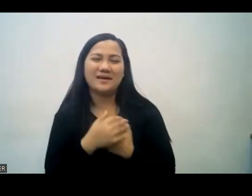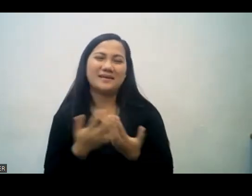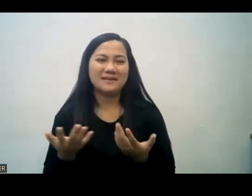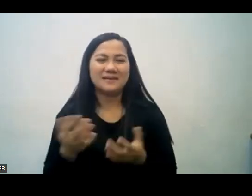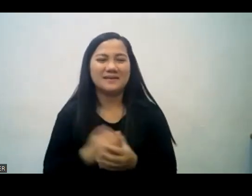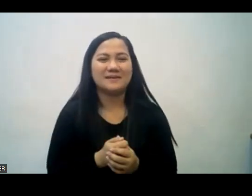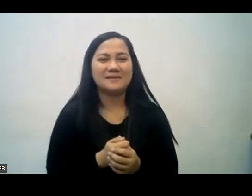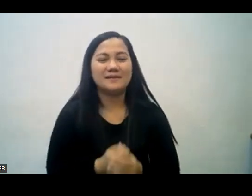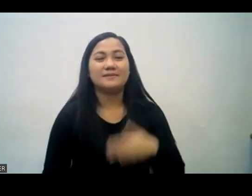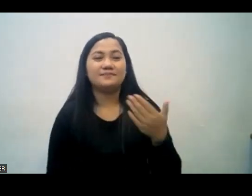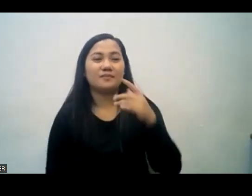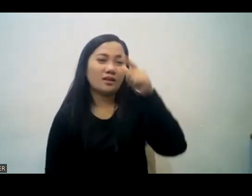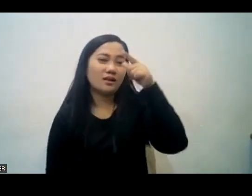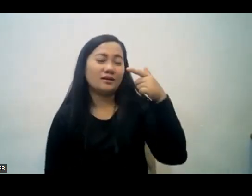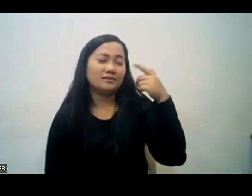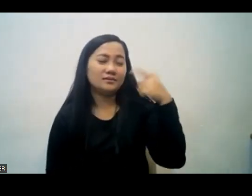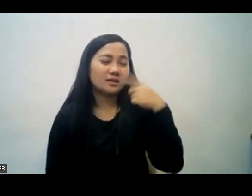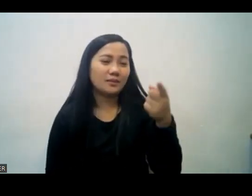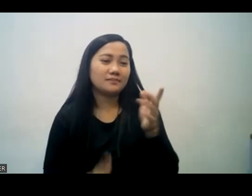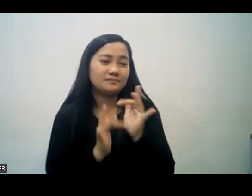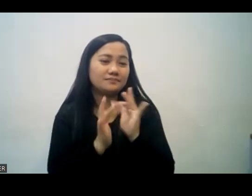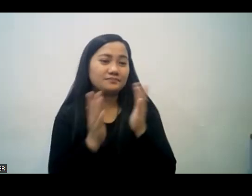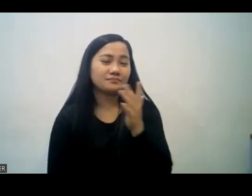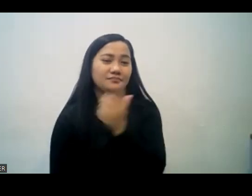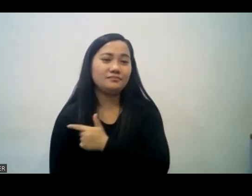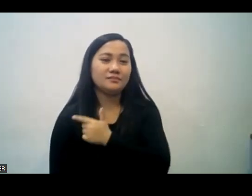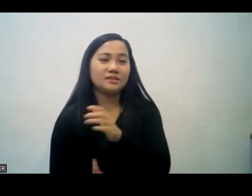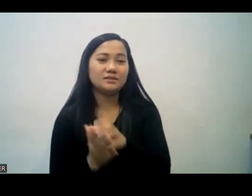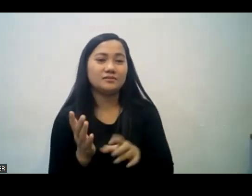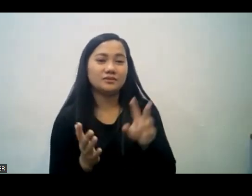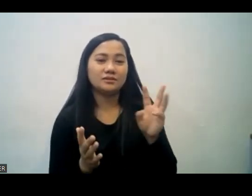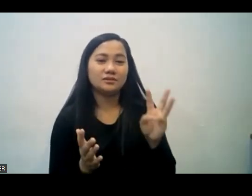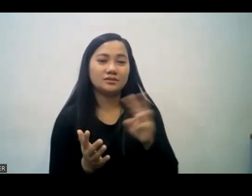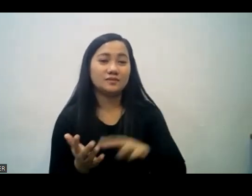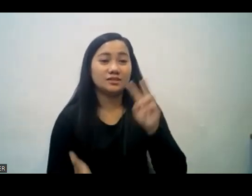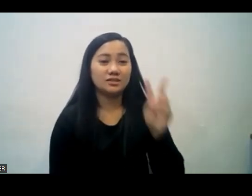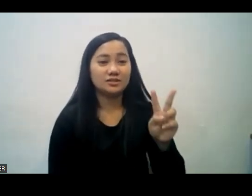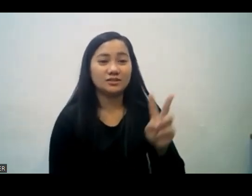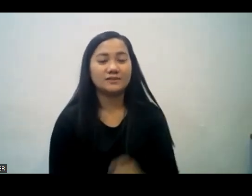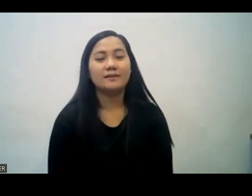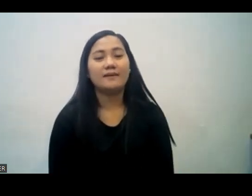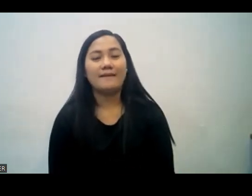dalhin ninyo ang mga pasanin ng isa at sa gayon ay matutupad ninyo ang kautosan ni kristo